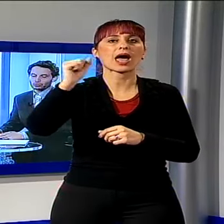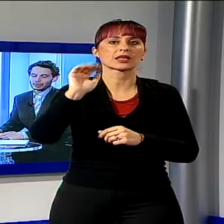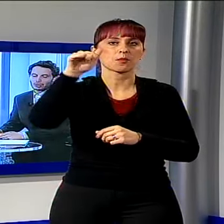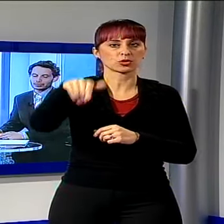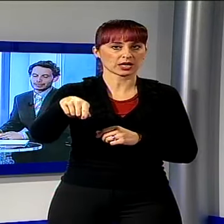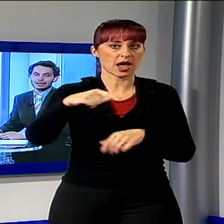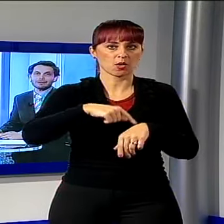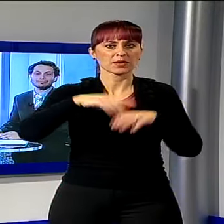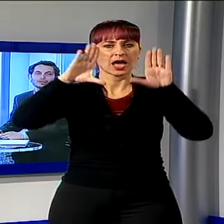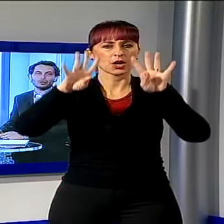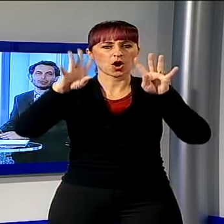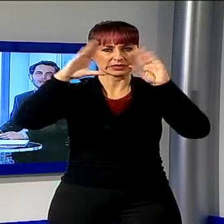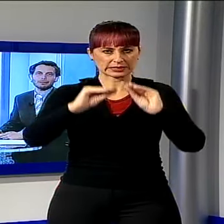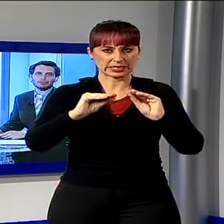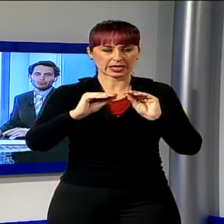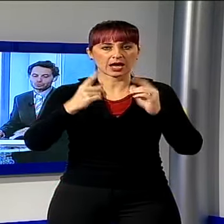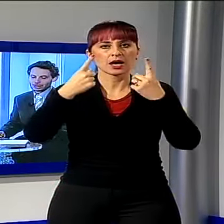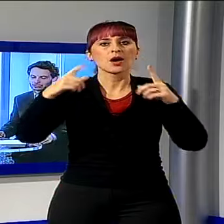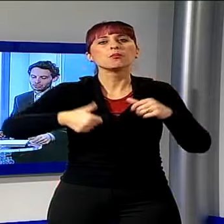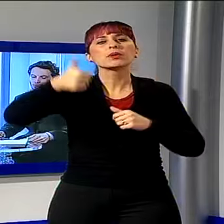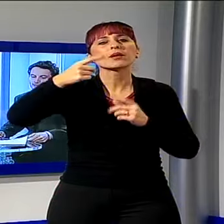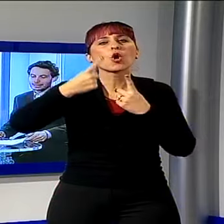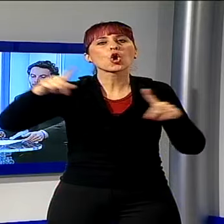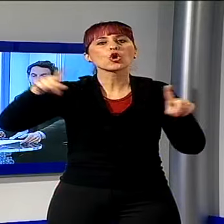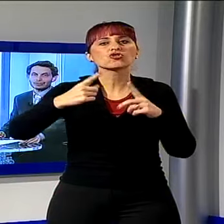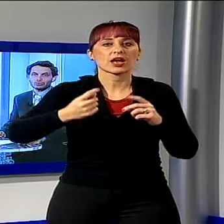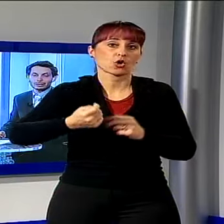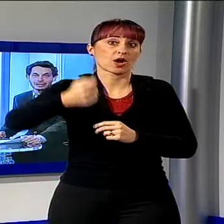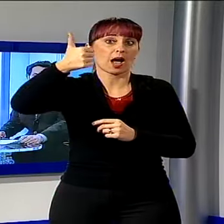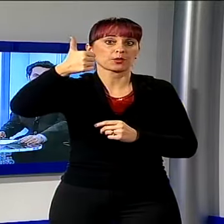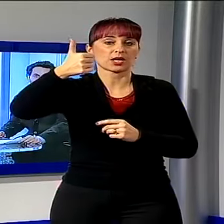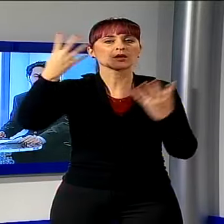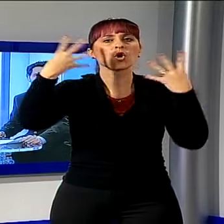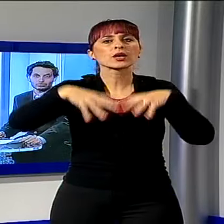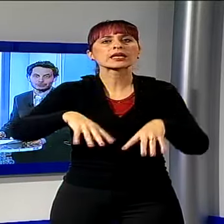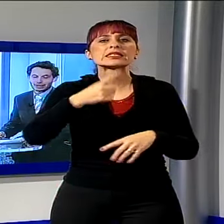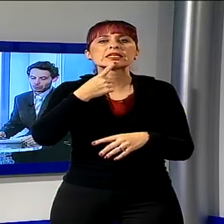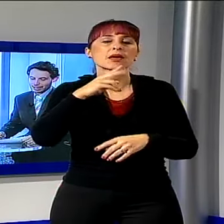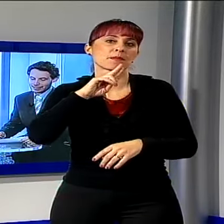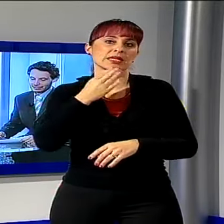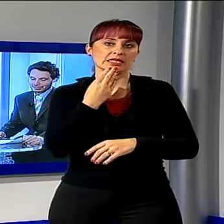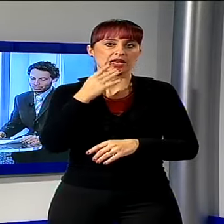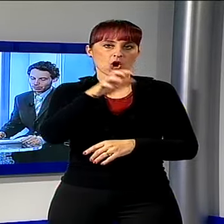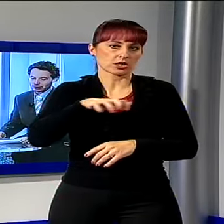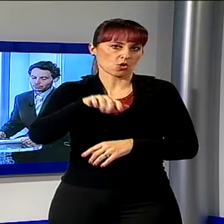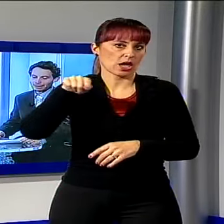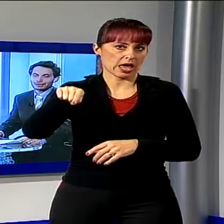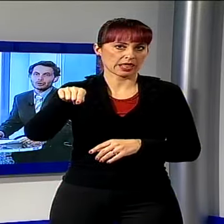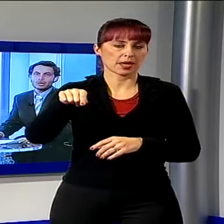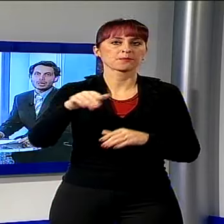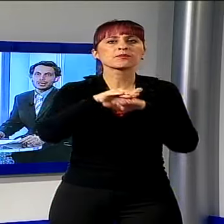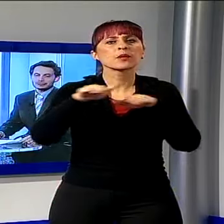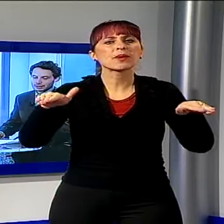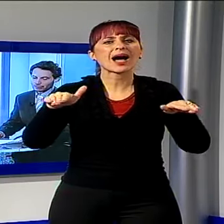sulle note della Misericordia, primo concerto di Capodanno organizzato appunto dalla locale Misericordia. Sul